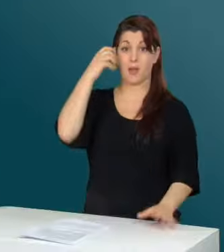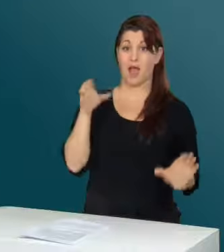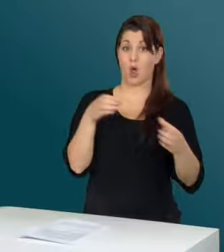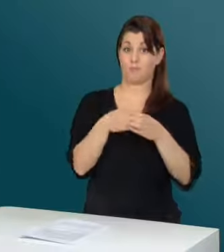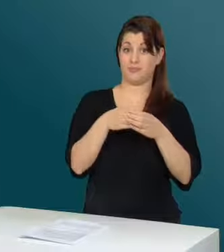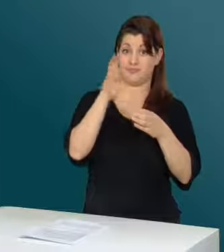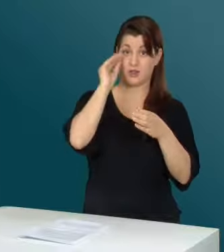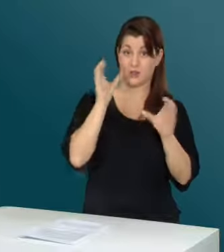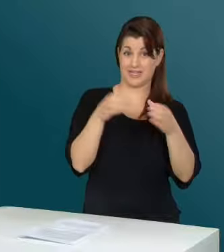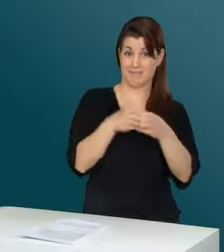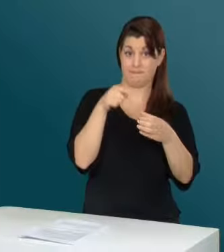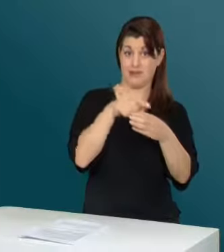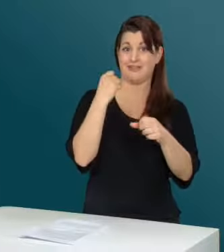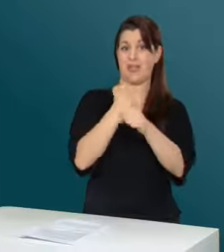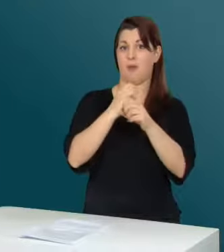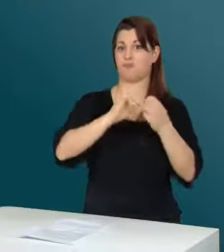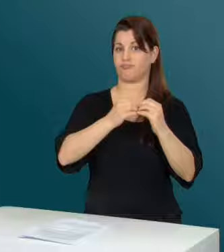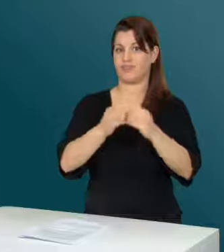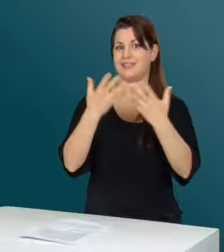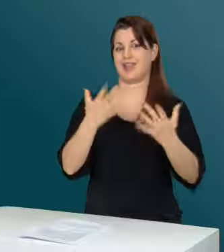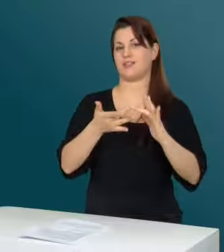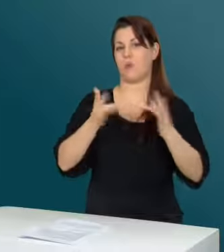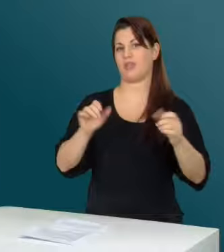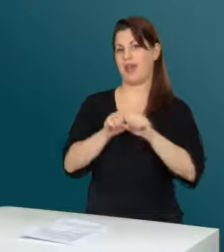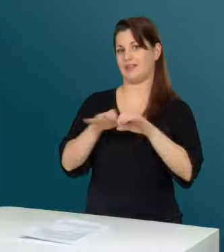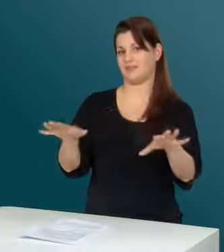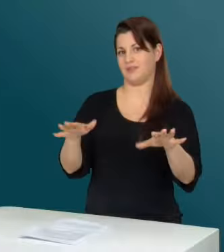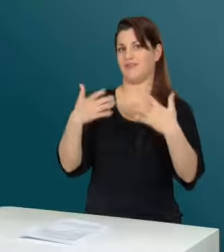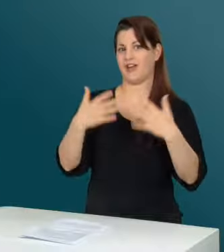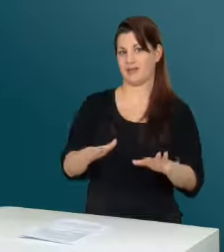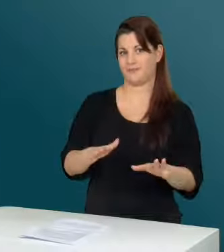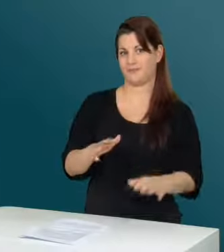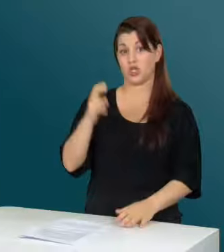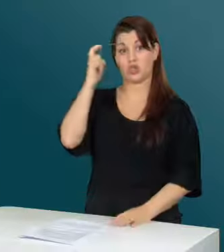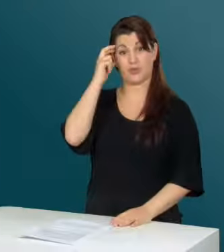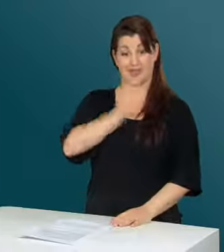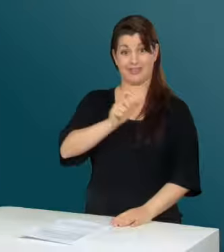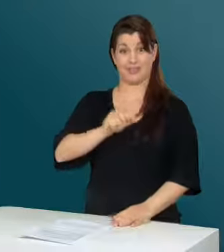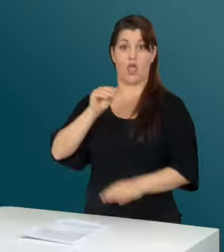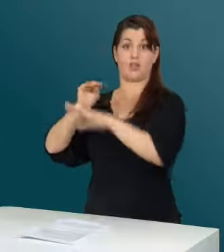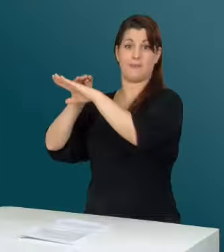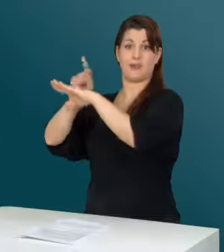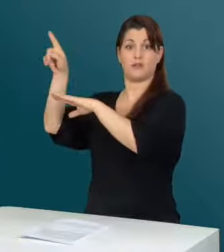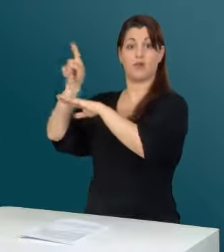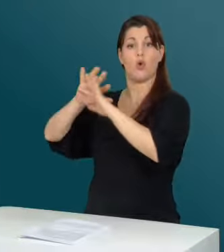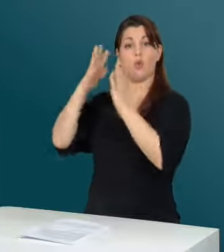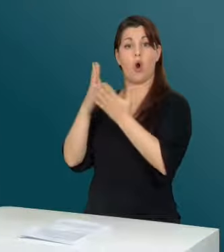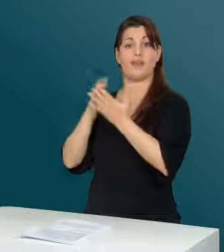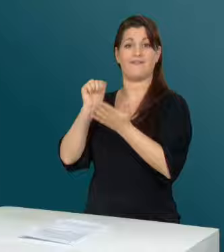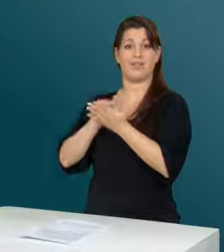Arbeit des Filmteams ist nun abgeschlossen und die Homepage online. Die Studierenden meldeten ihre Arbeit am World Media Festival